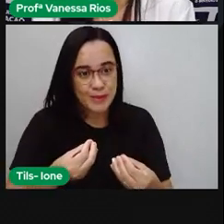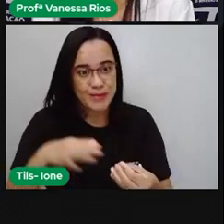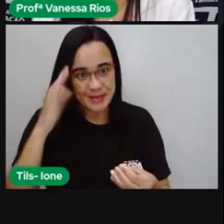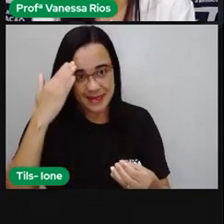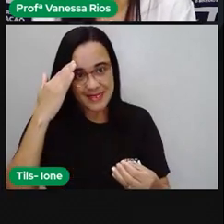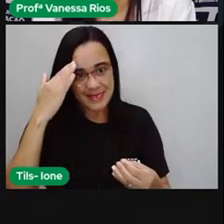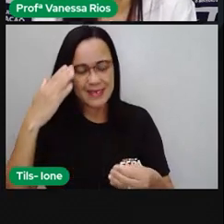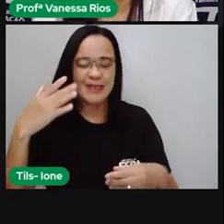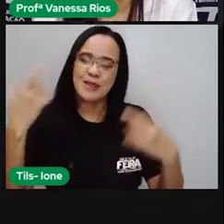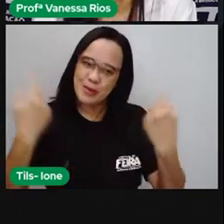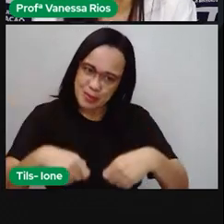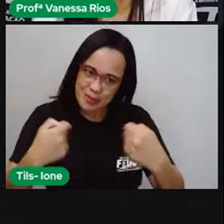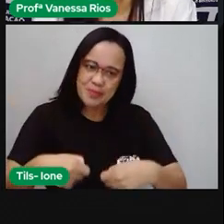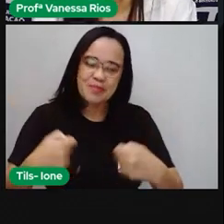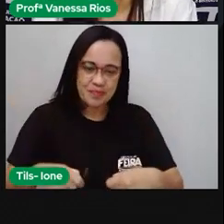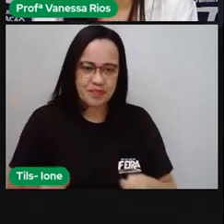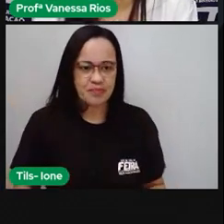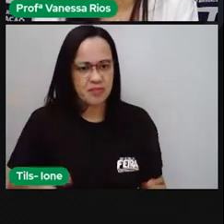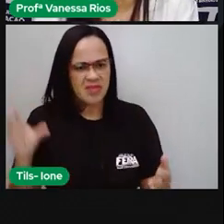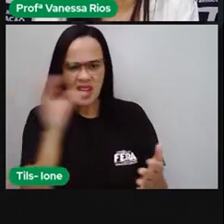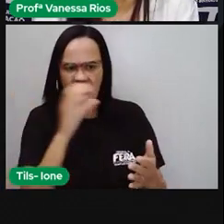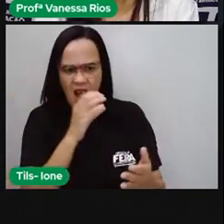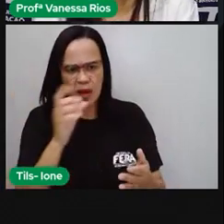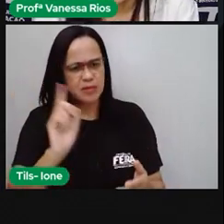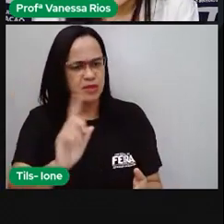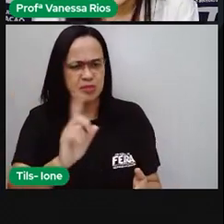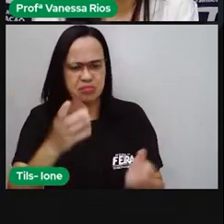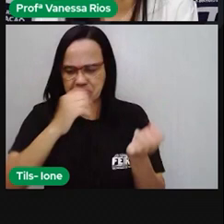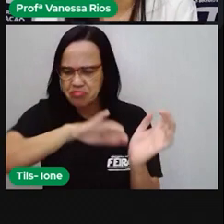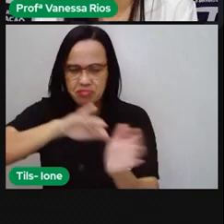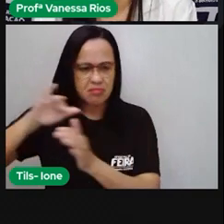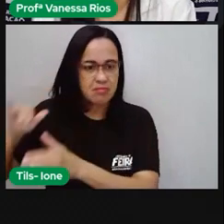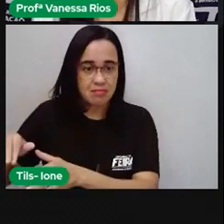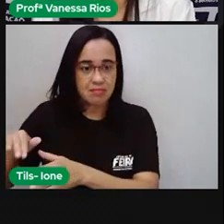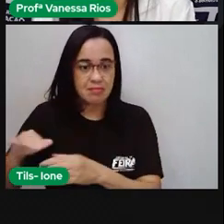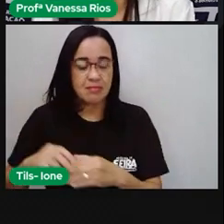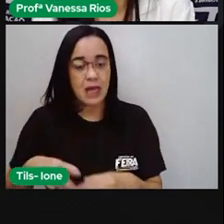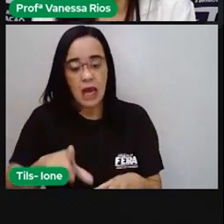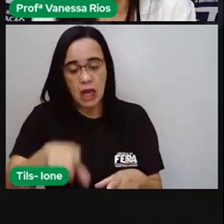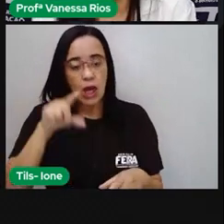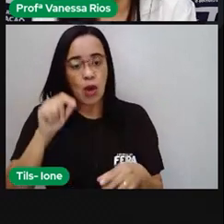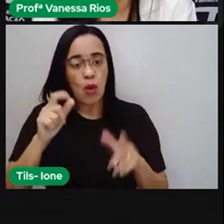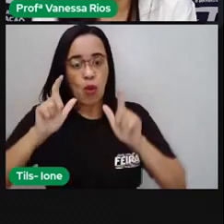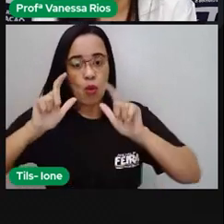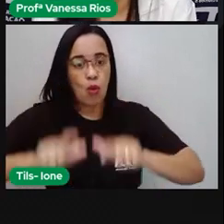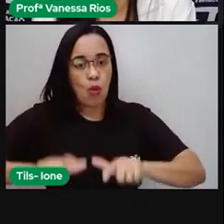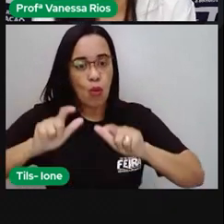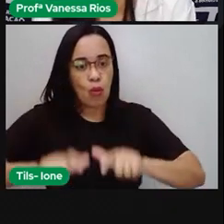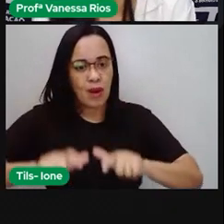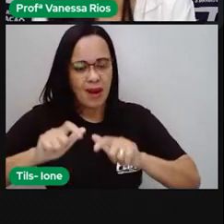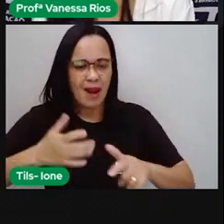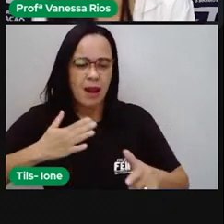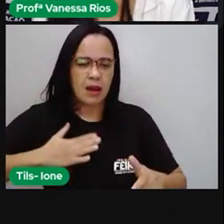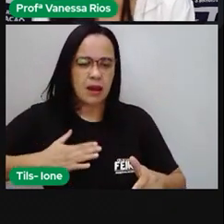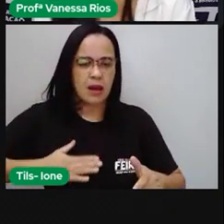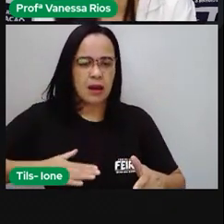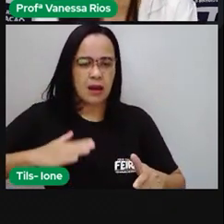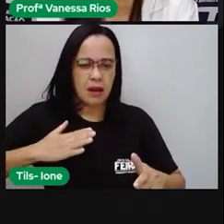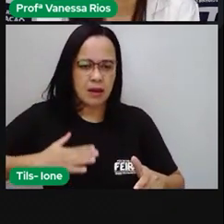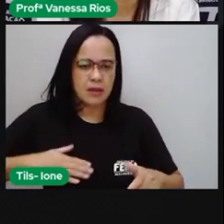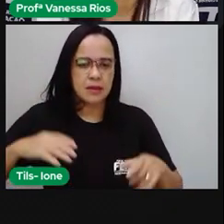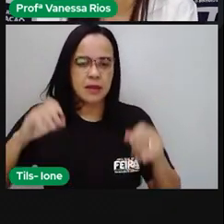preocupe aí com a velocidade, não. Escolha aí uma hora, escolha um local adequado também, né? Um lugar